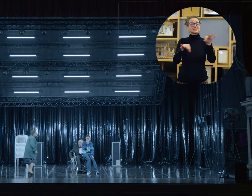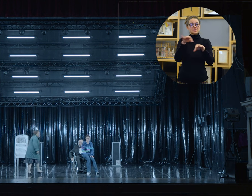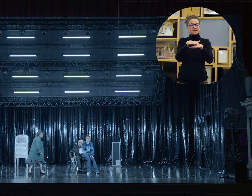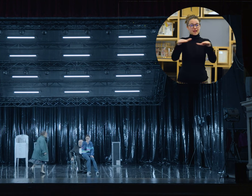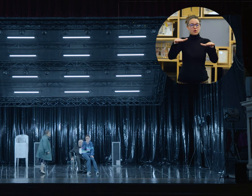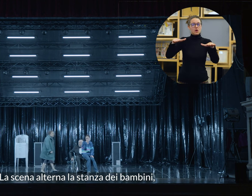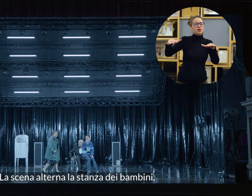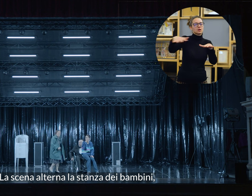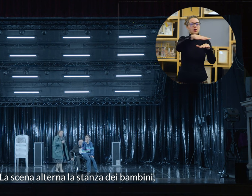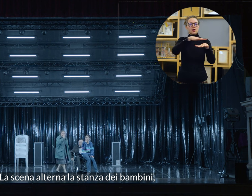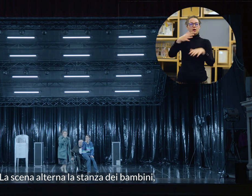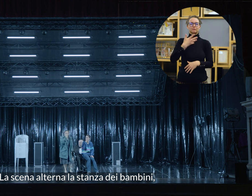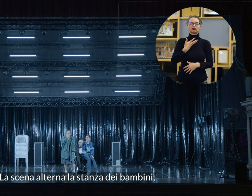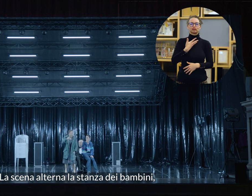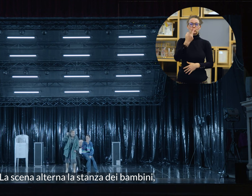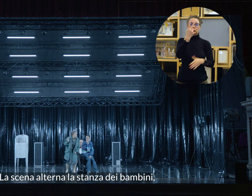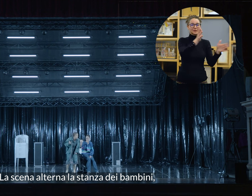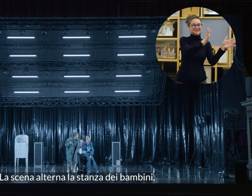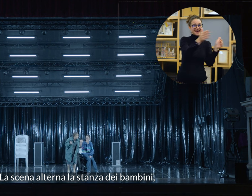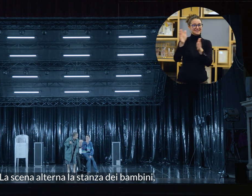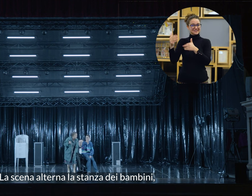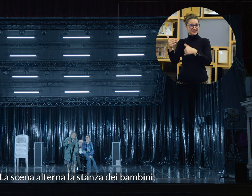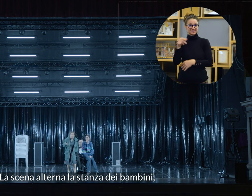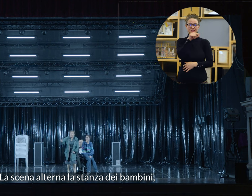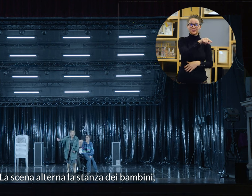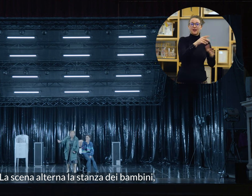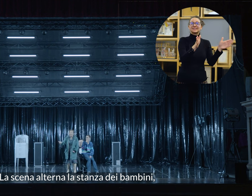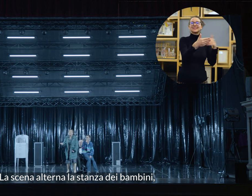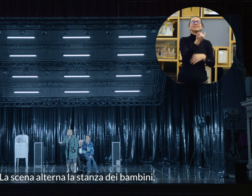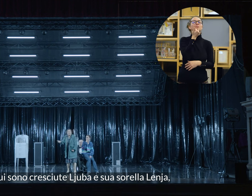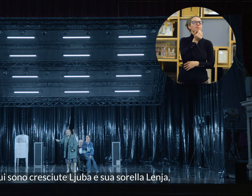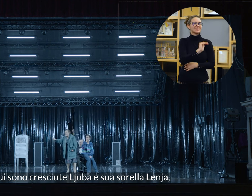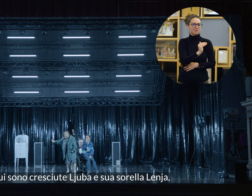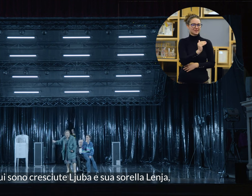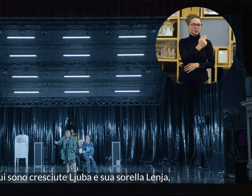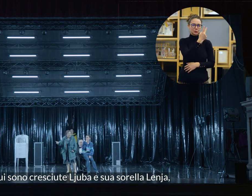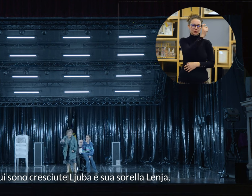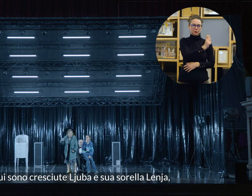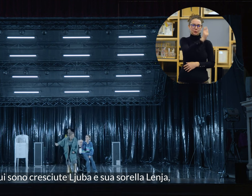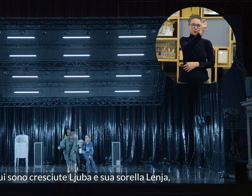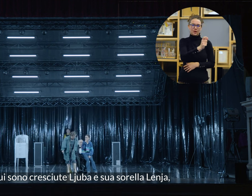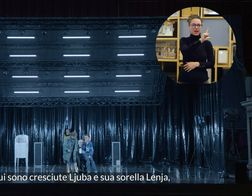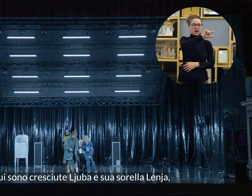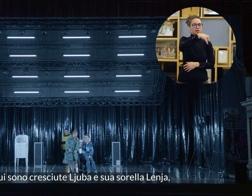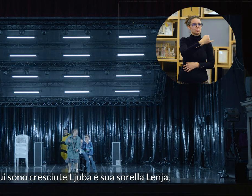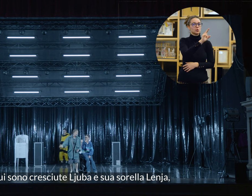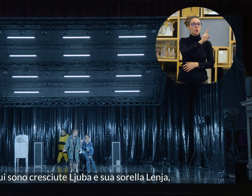La scena alterna la stanza dei bambini, in cui sono cresciute Liuba e sua